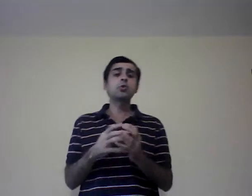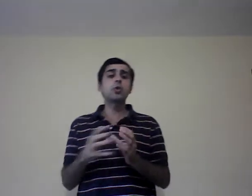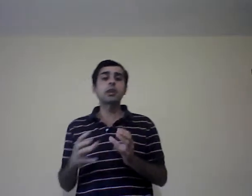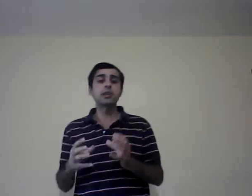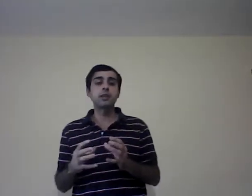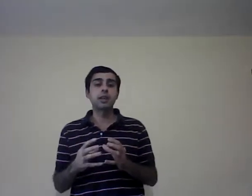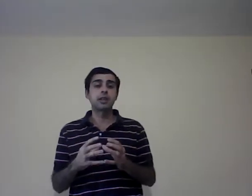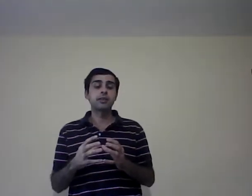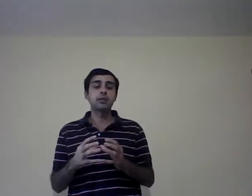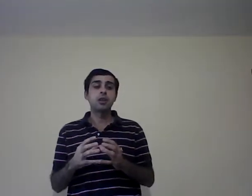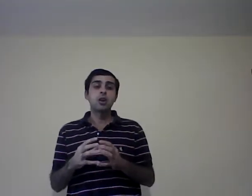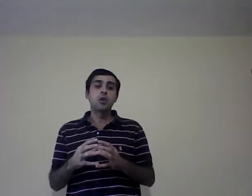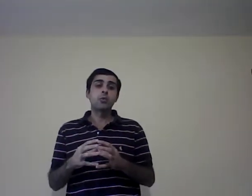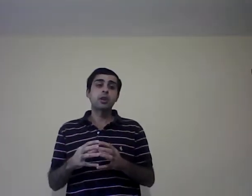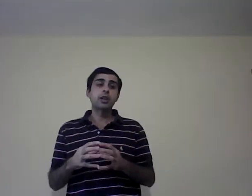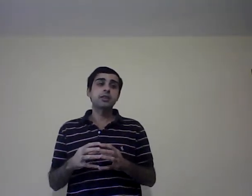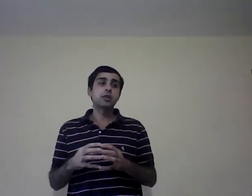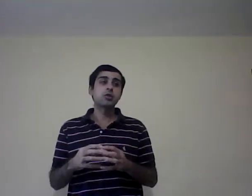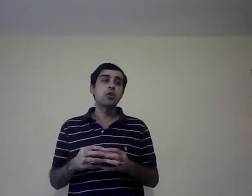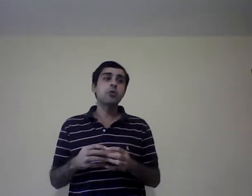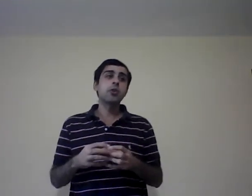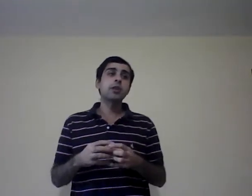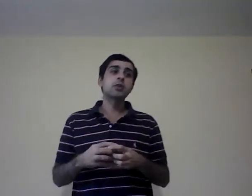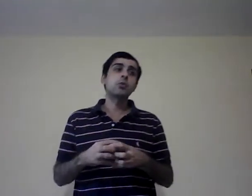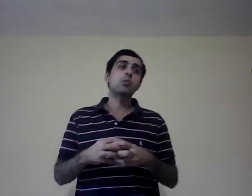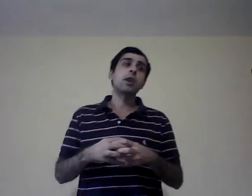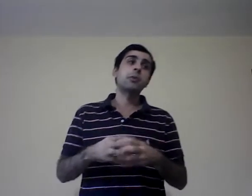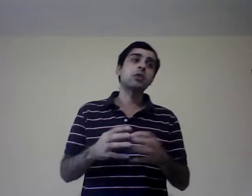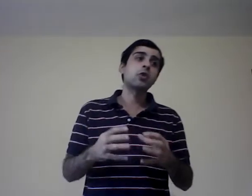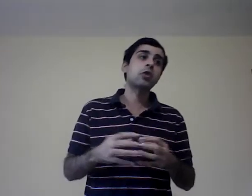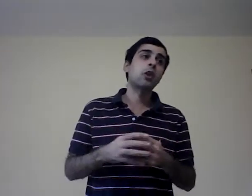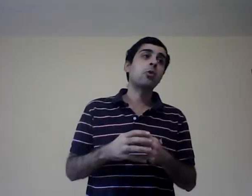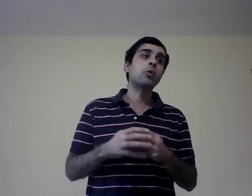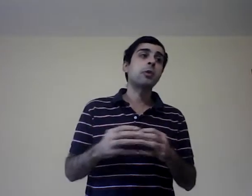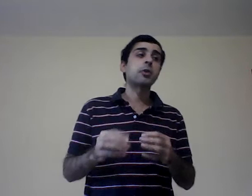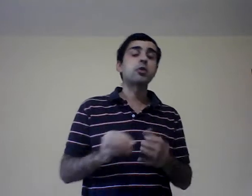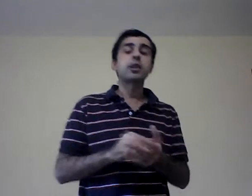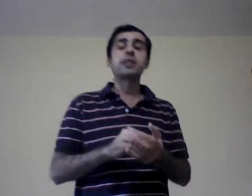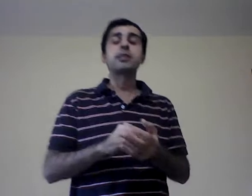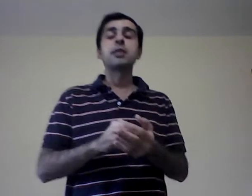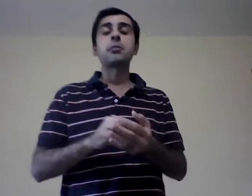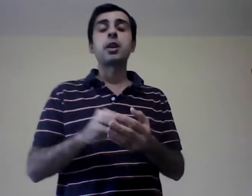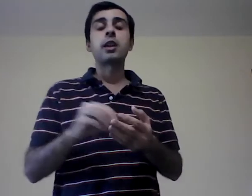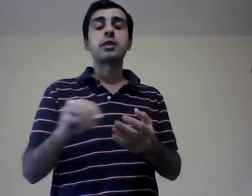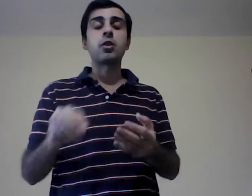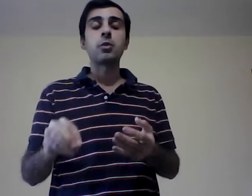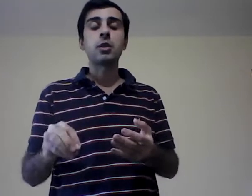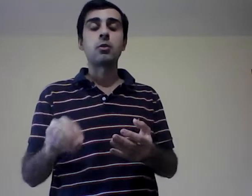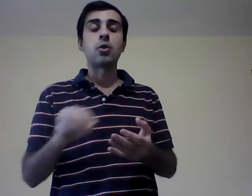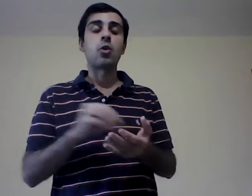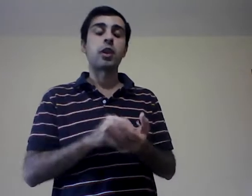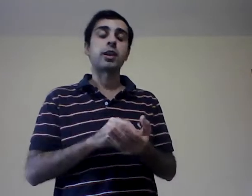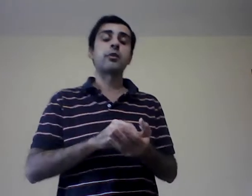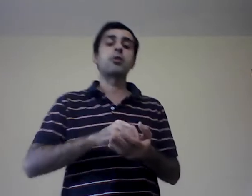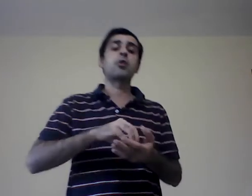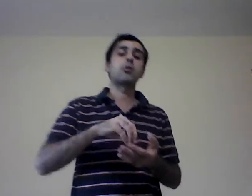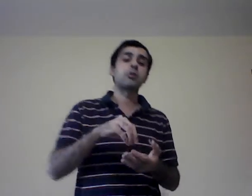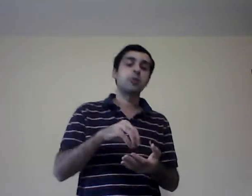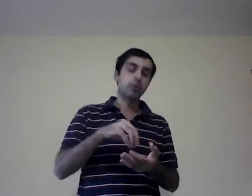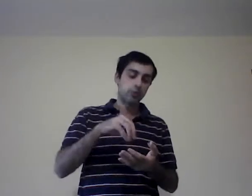de actividades, una organización no es una persona, o un grupo de personas que siempre hace lo mismo, o que, o